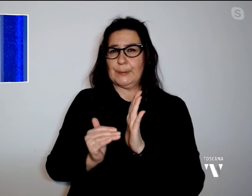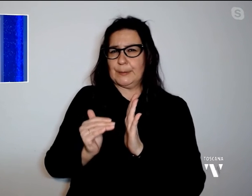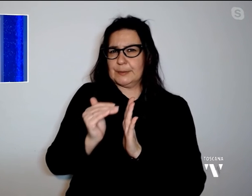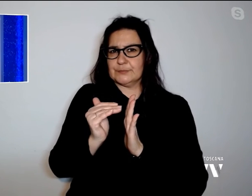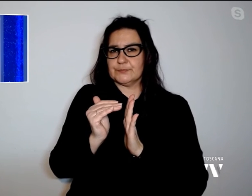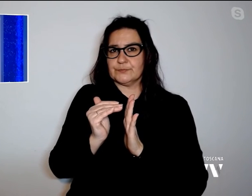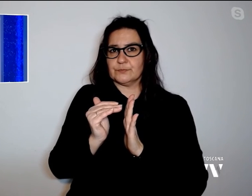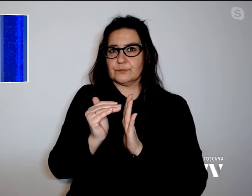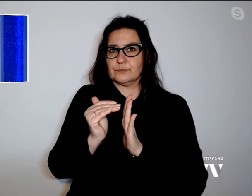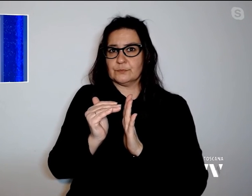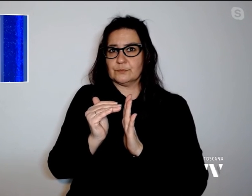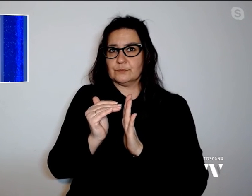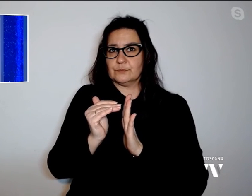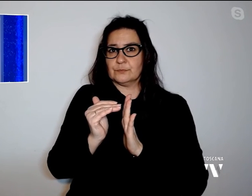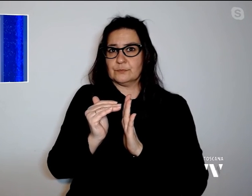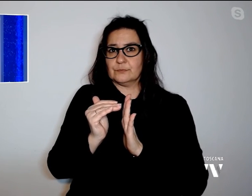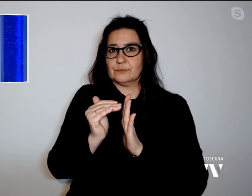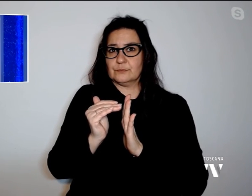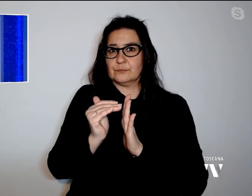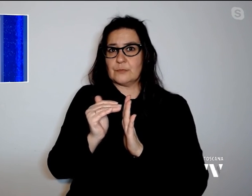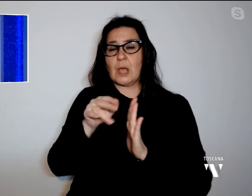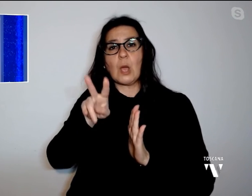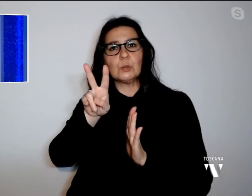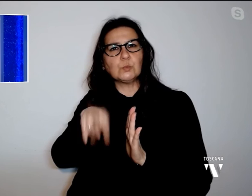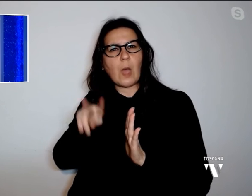termico oltre i 2.000 metri di quota.